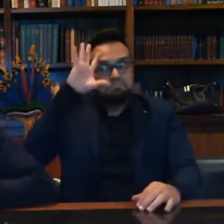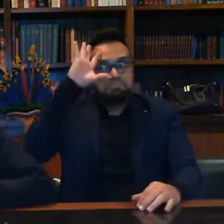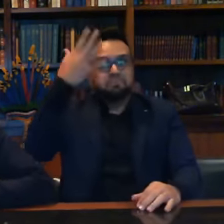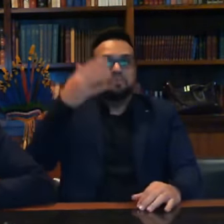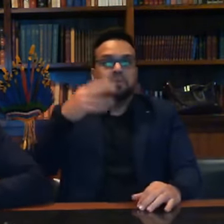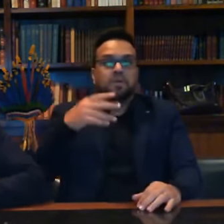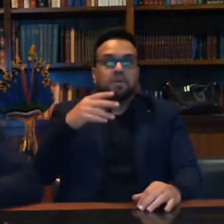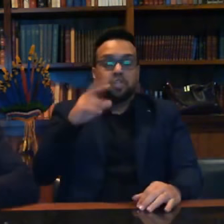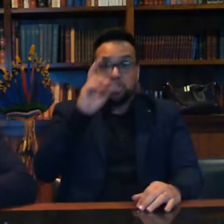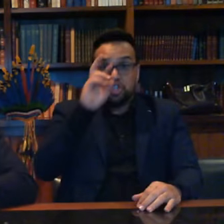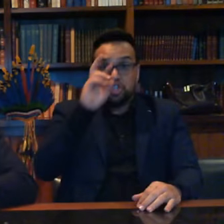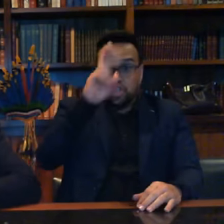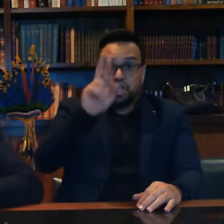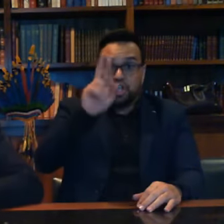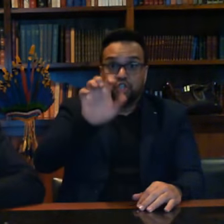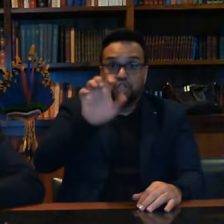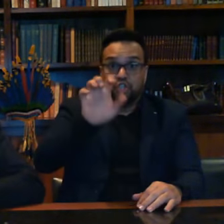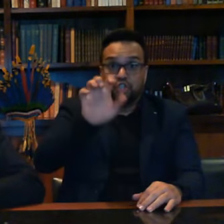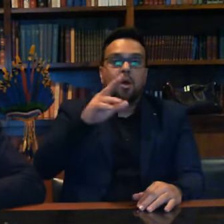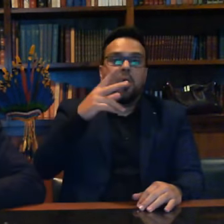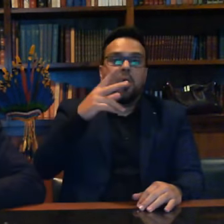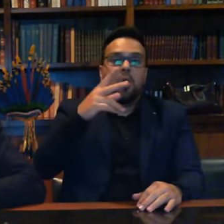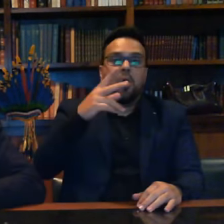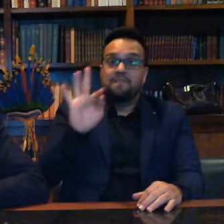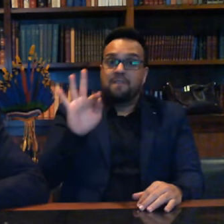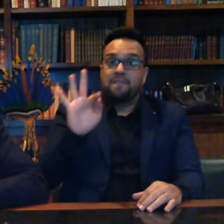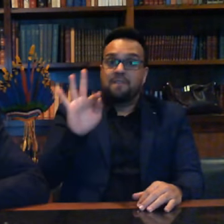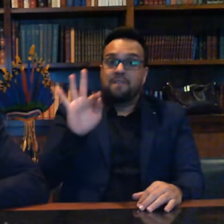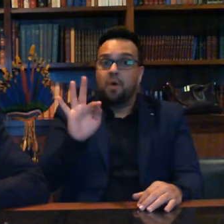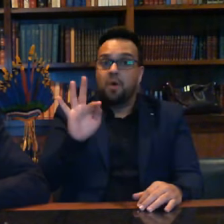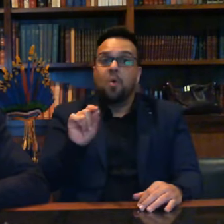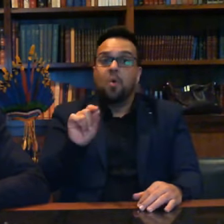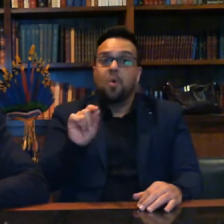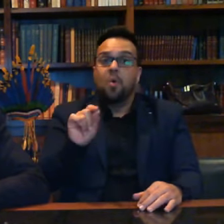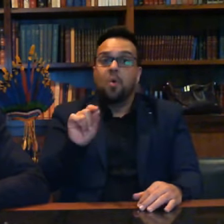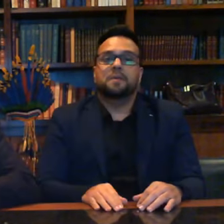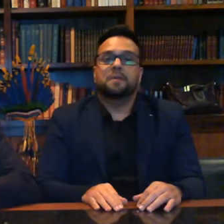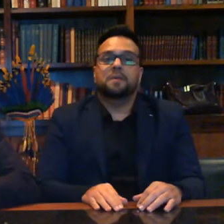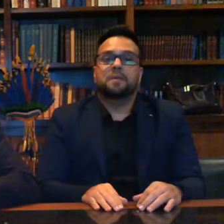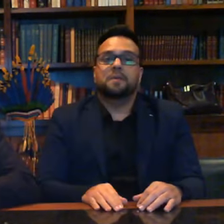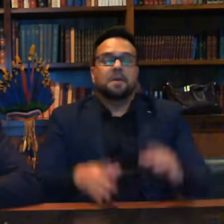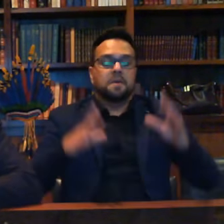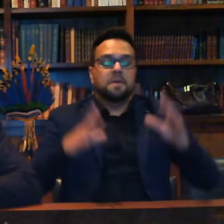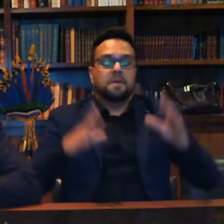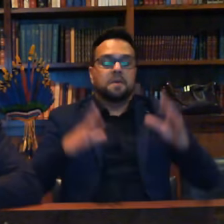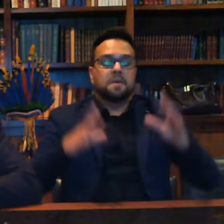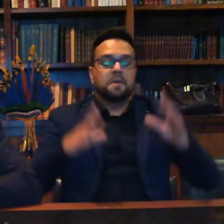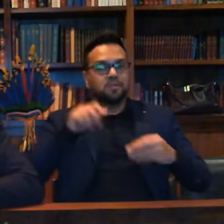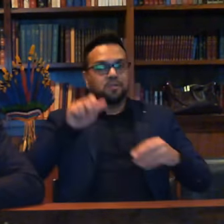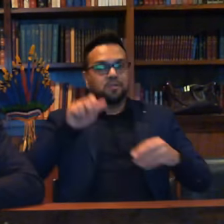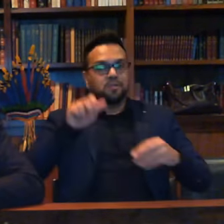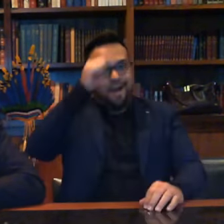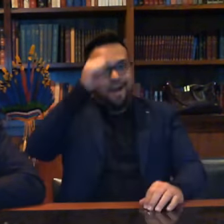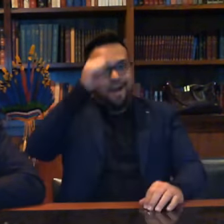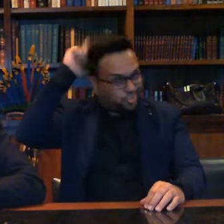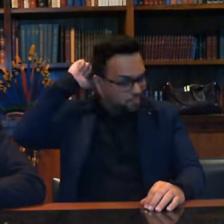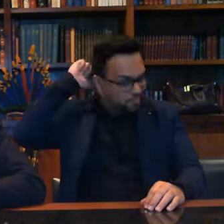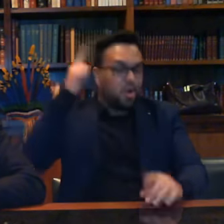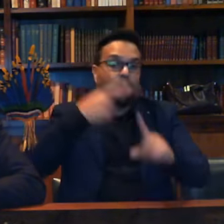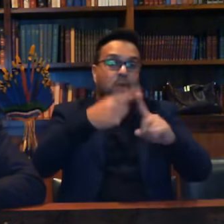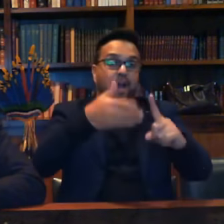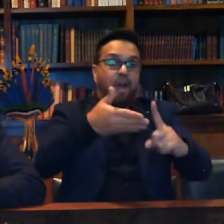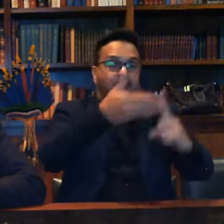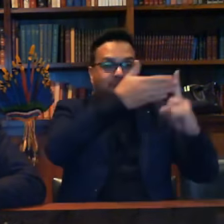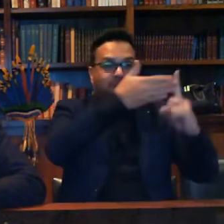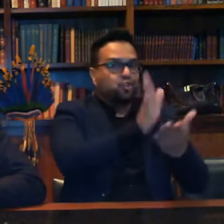Polícia Federal, o Maio Lino, sobre essa decisão do prezado ministro Alexandre de Moraes, que afastou o delegado do